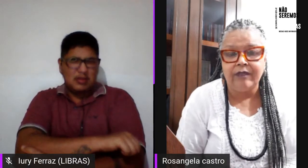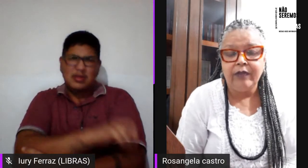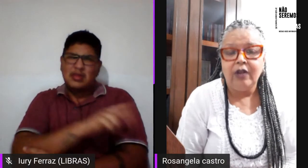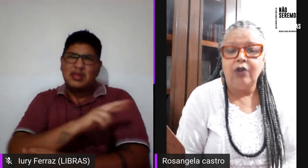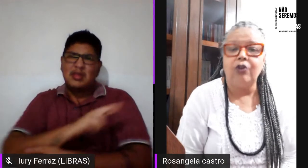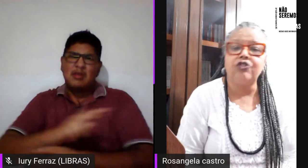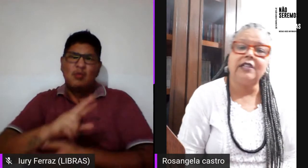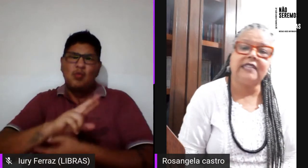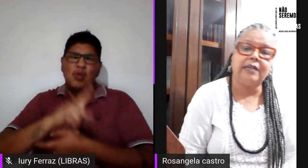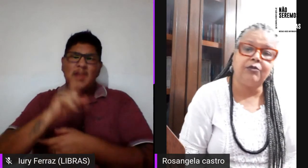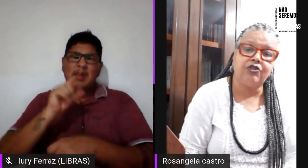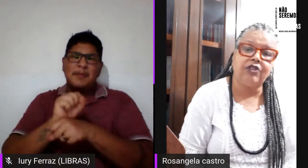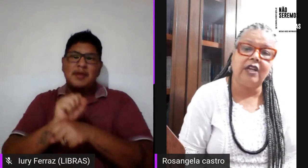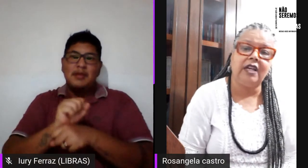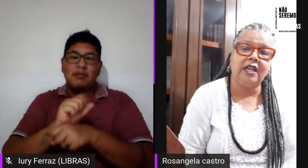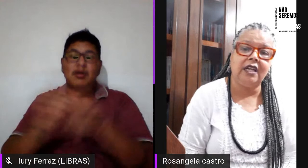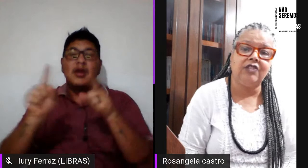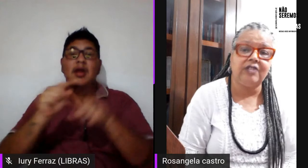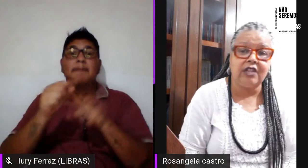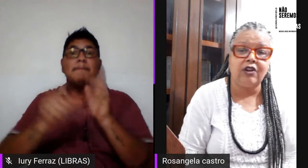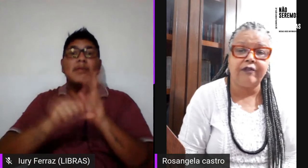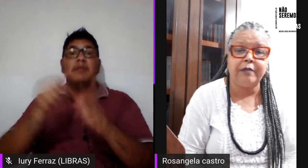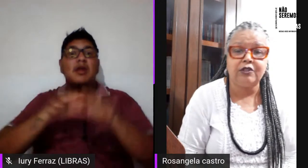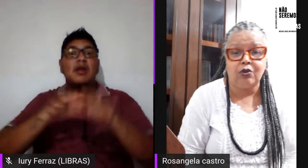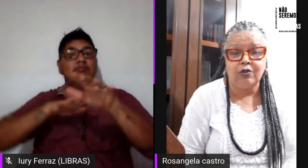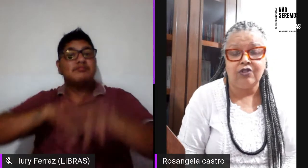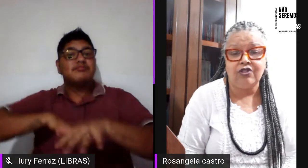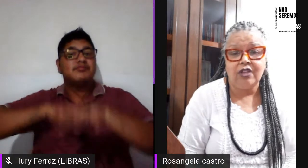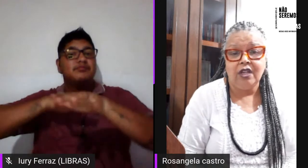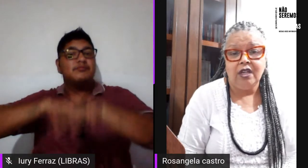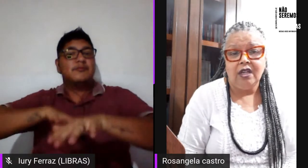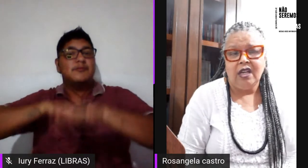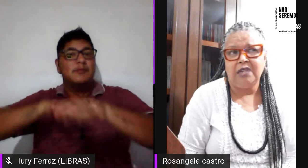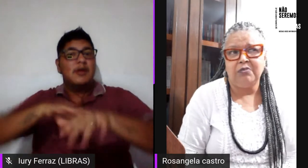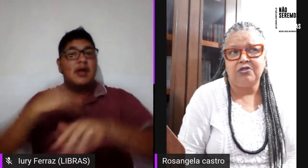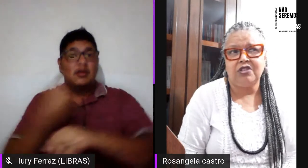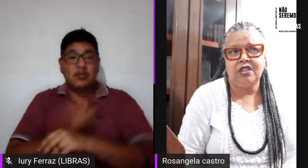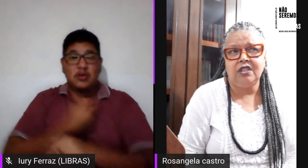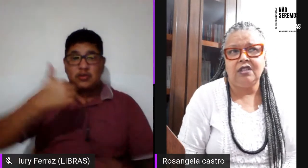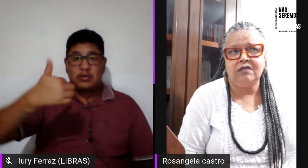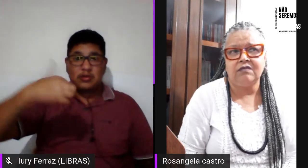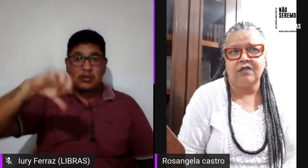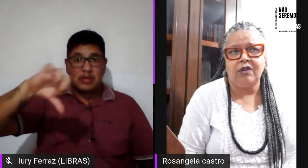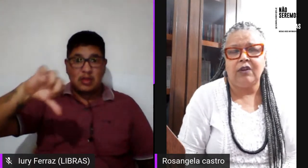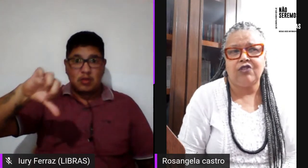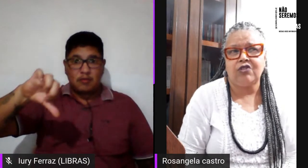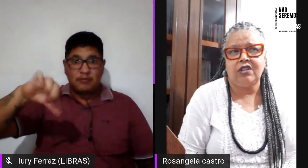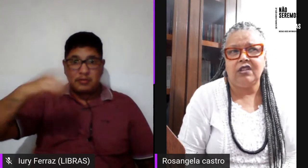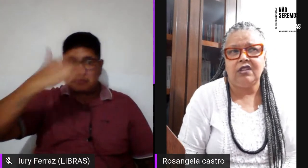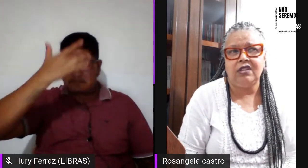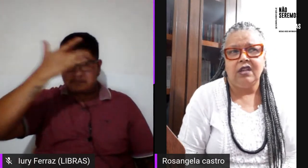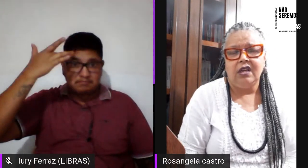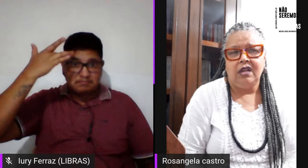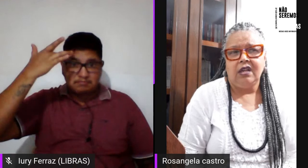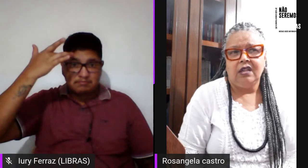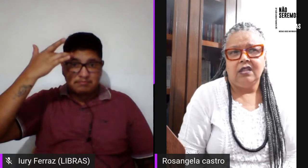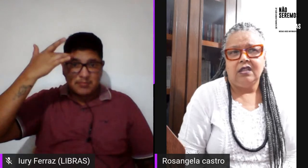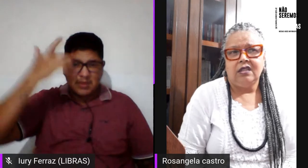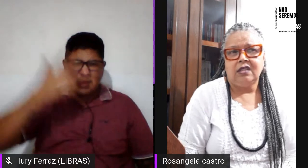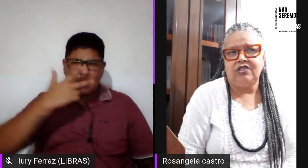marcha, onde nós éramos 19 pessoas, éramos, eu acho que